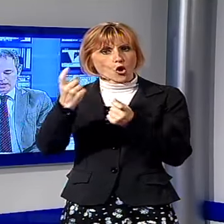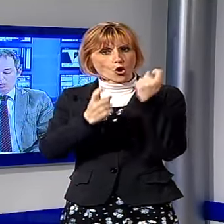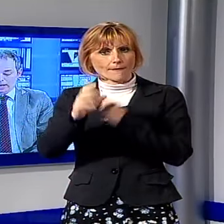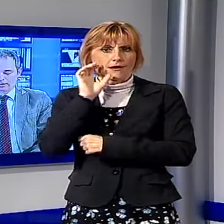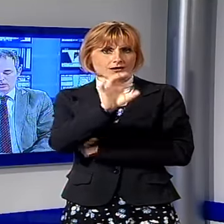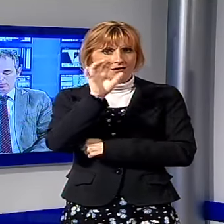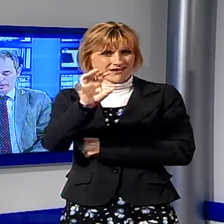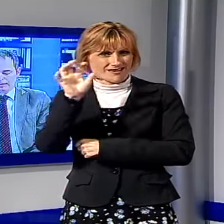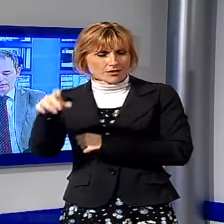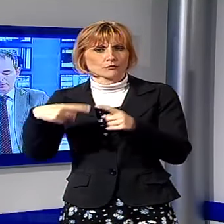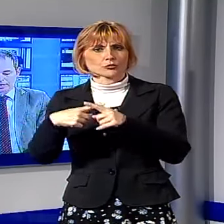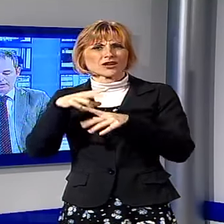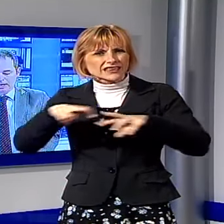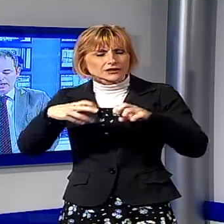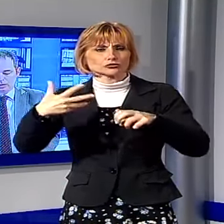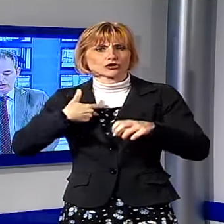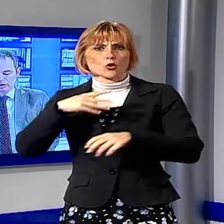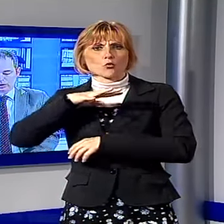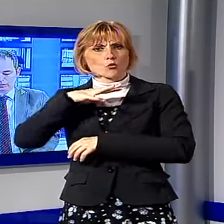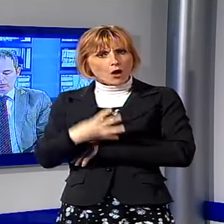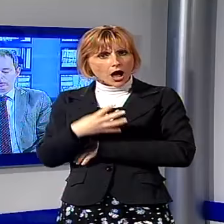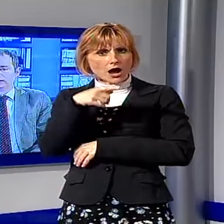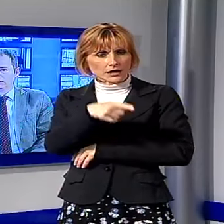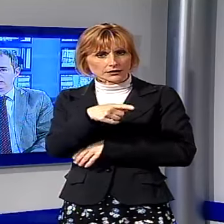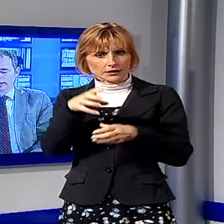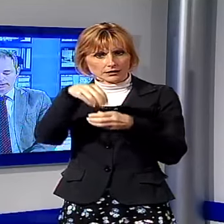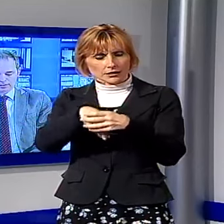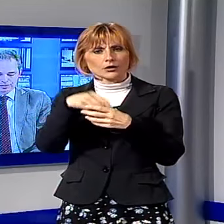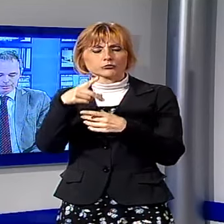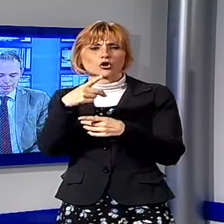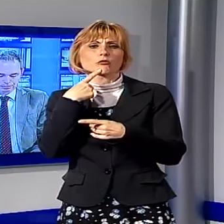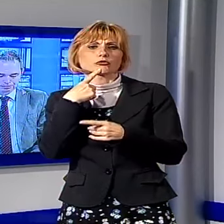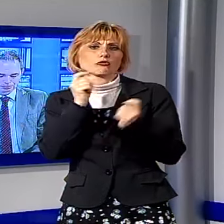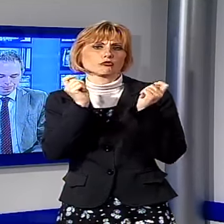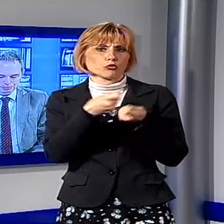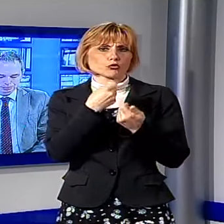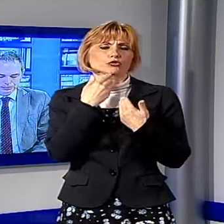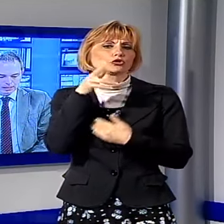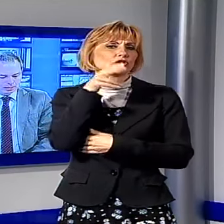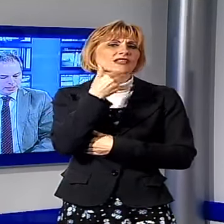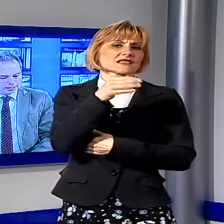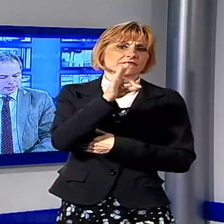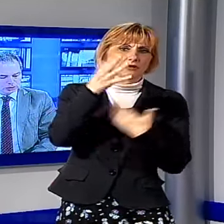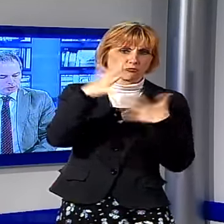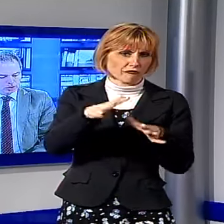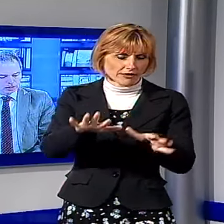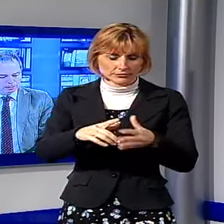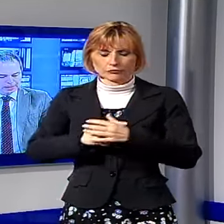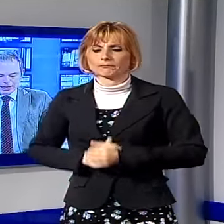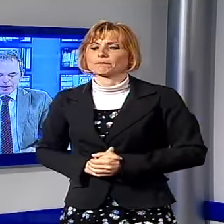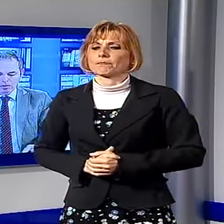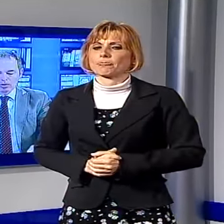trovare la quarta componente della banda, autrice del furto, alla signora di San Filippo. E adesso